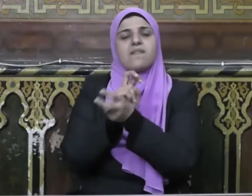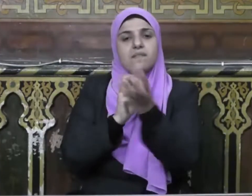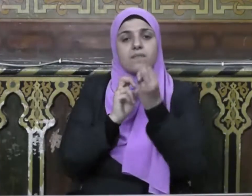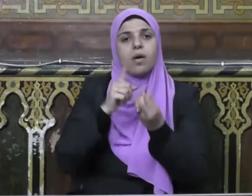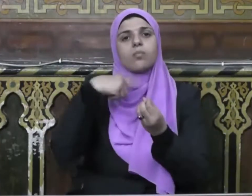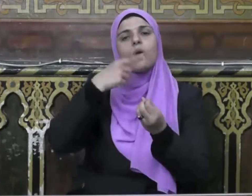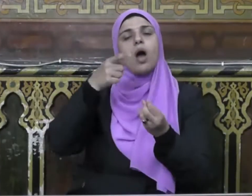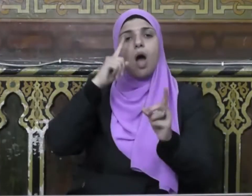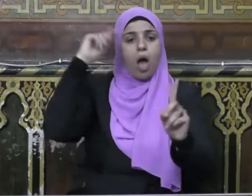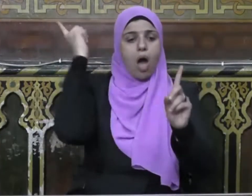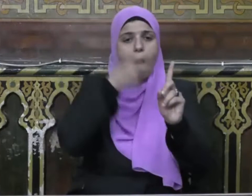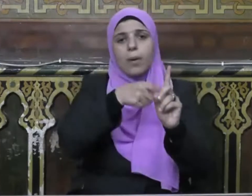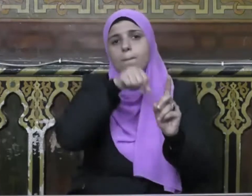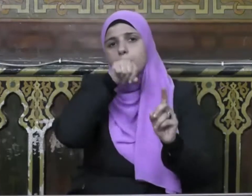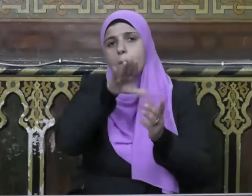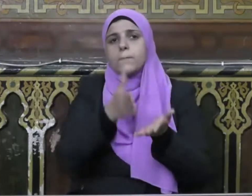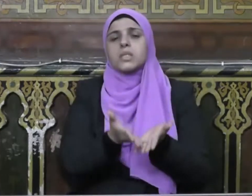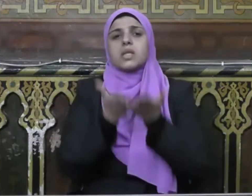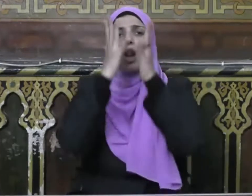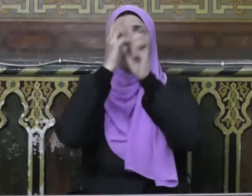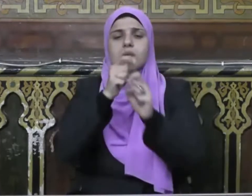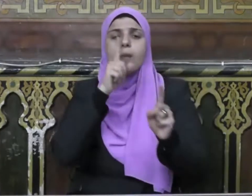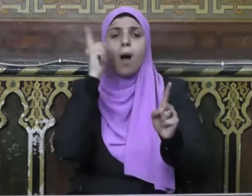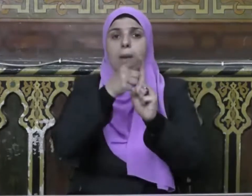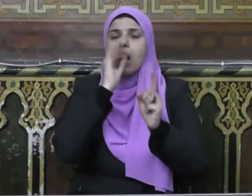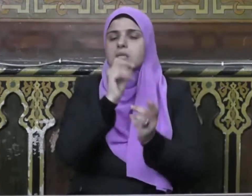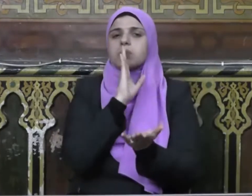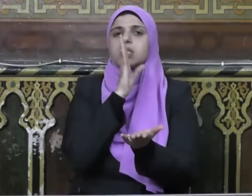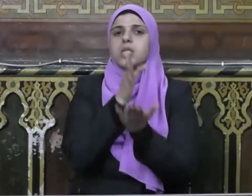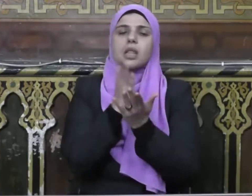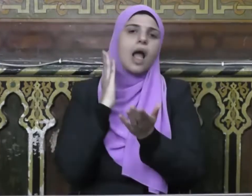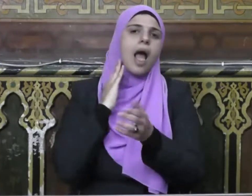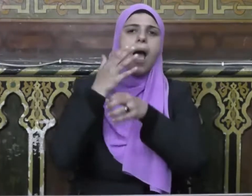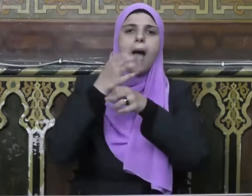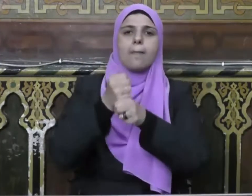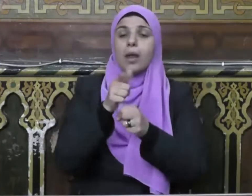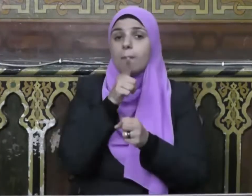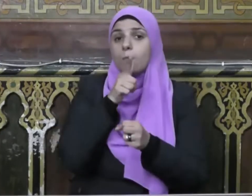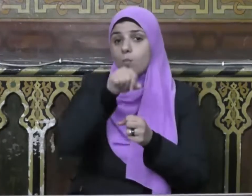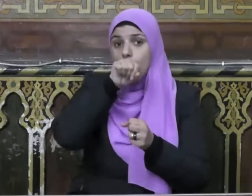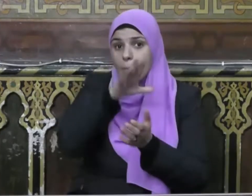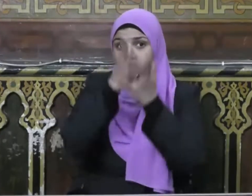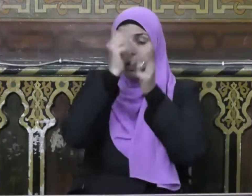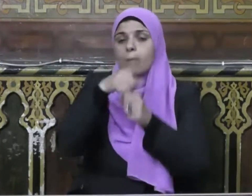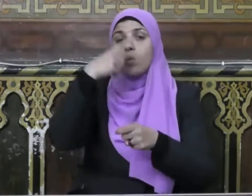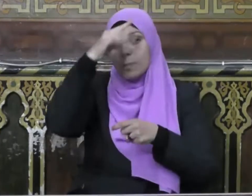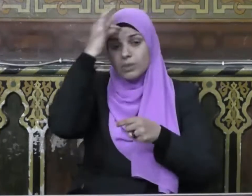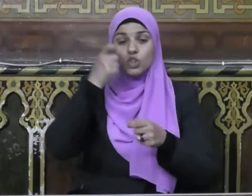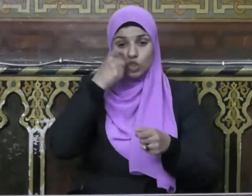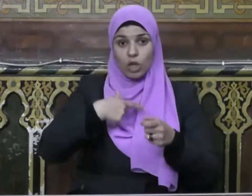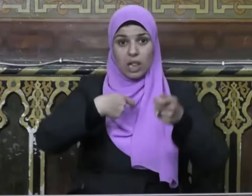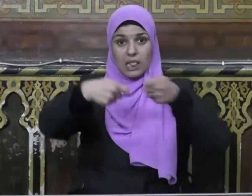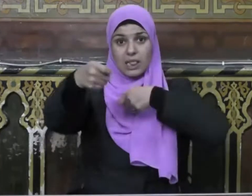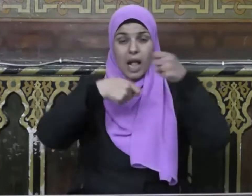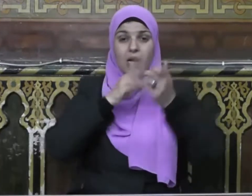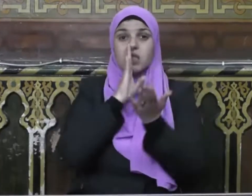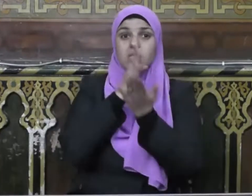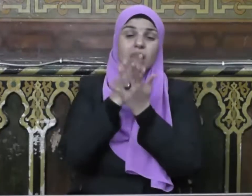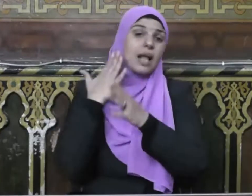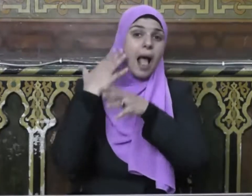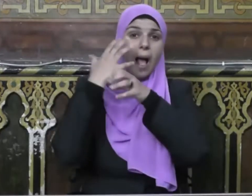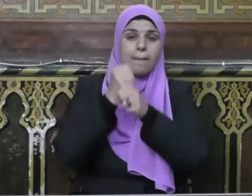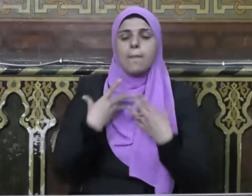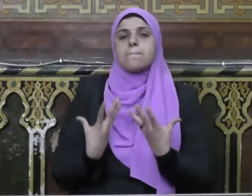اقتضى وأمر صلى الله عليه وسلم بالصدق والأمانة فقال التاجر الصدوق